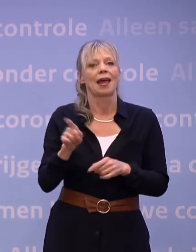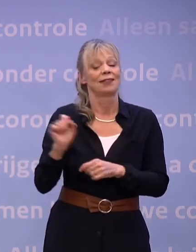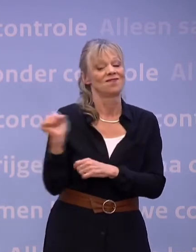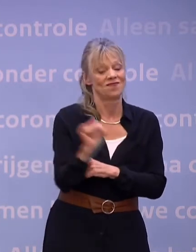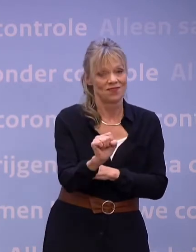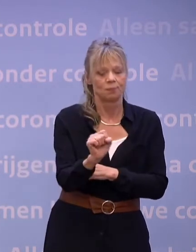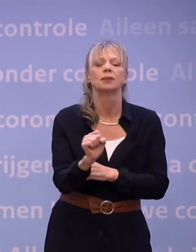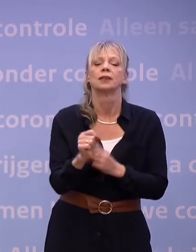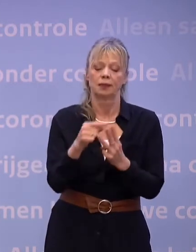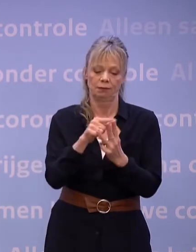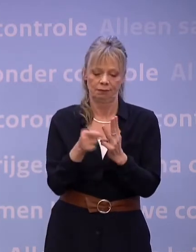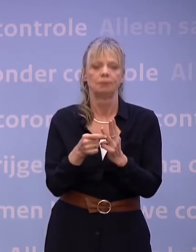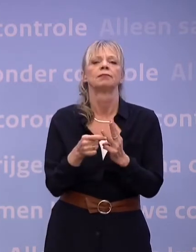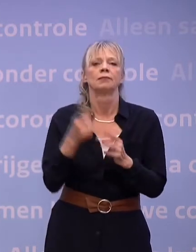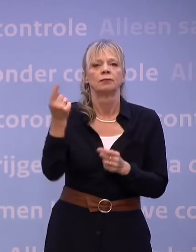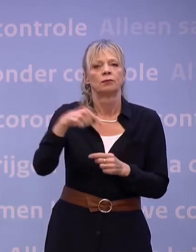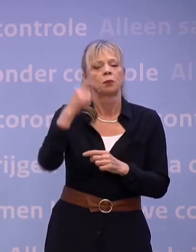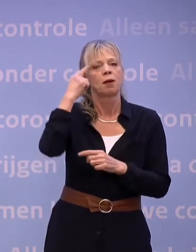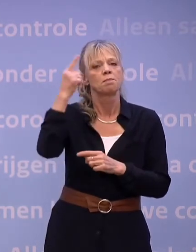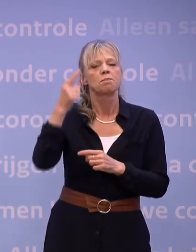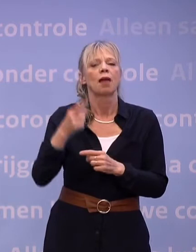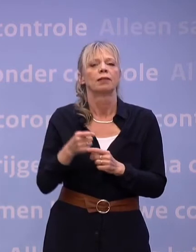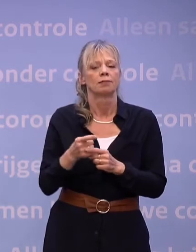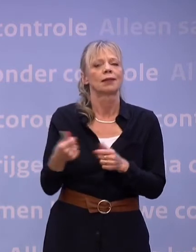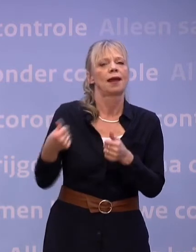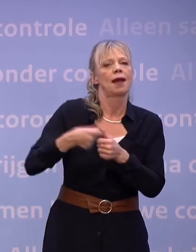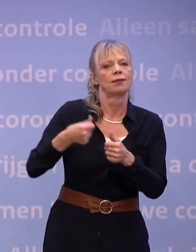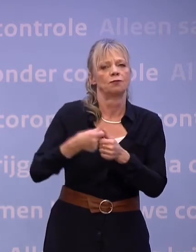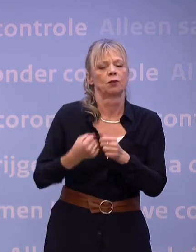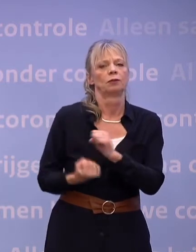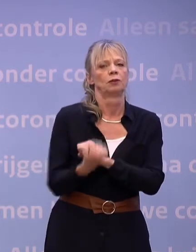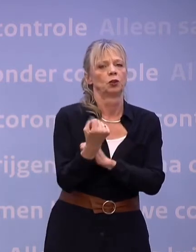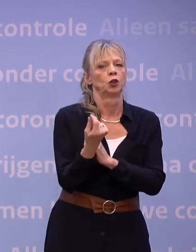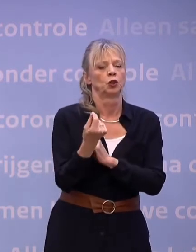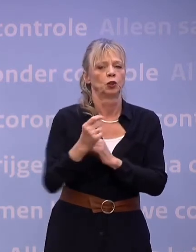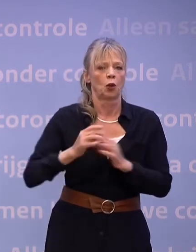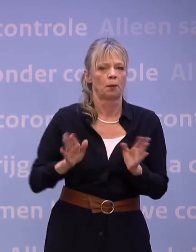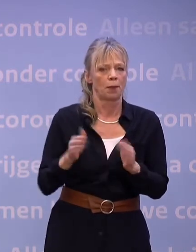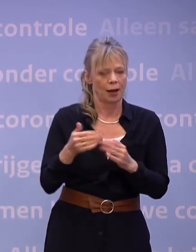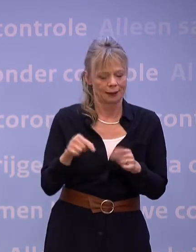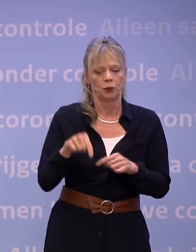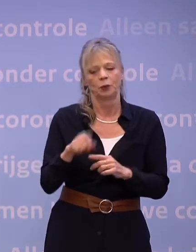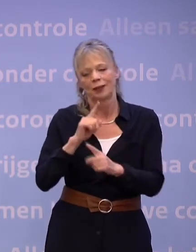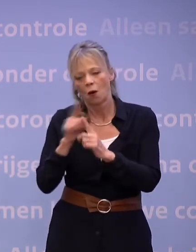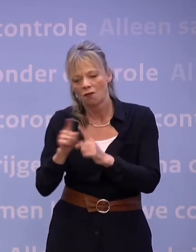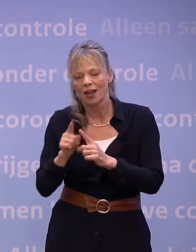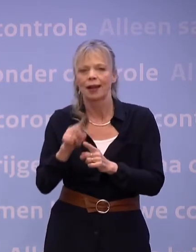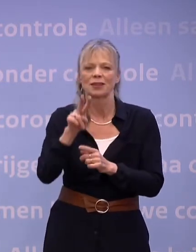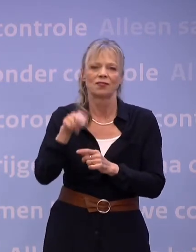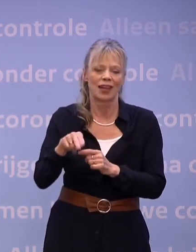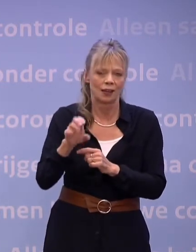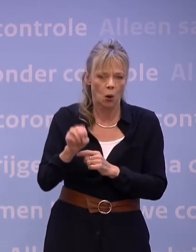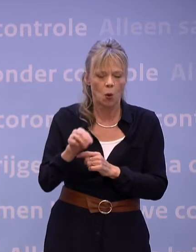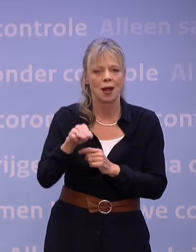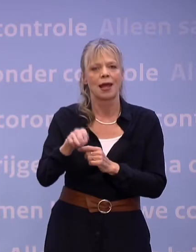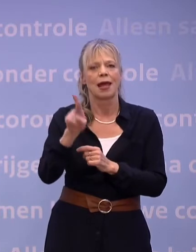aanvullend economisch steunpakket. Daarover zijn we nu als kabinet in overleg met VNO, met MKB